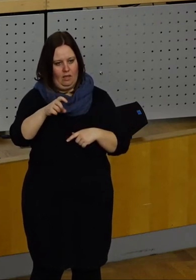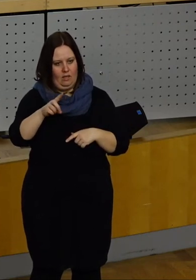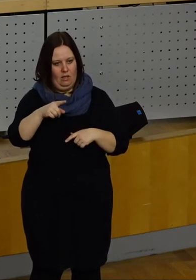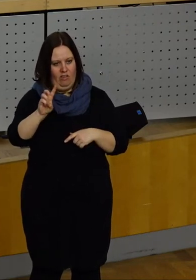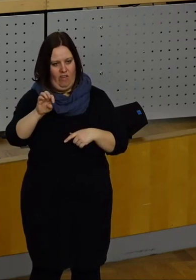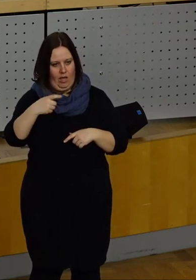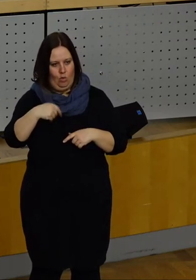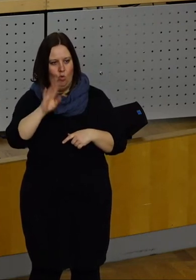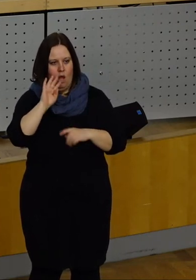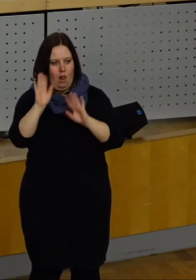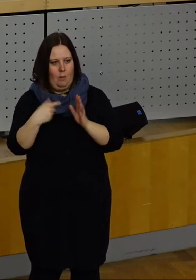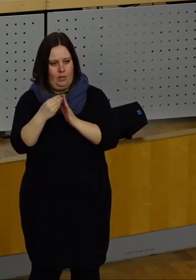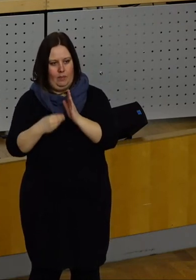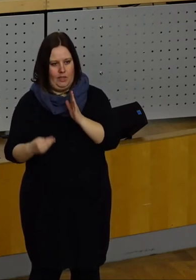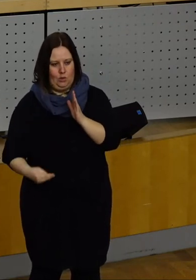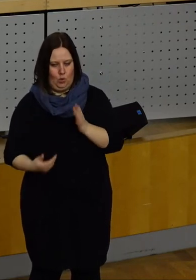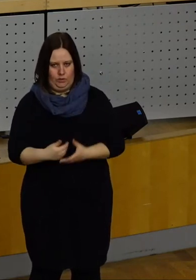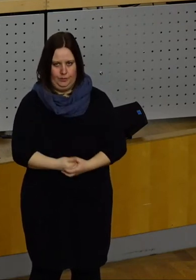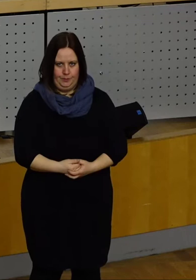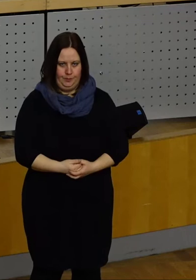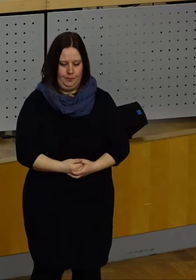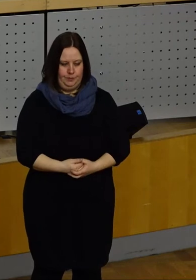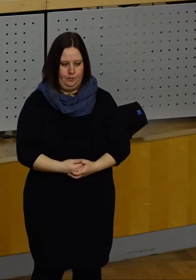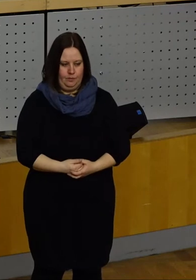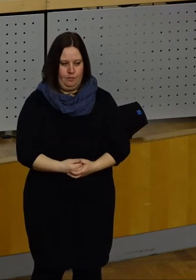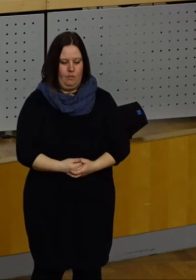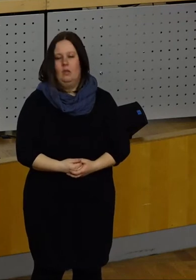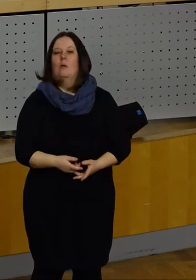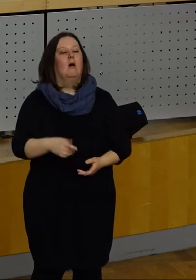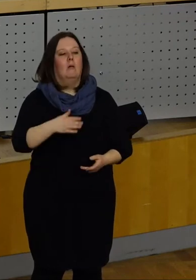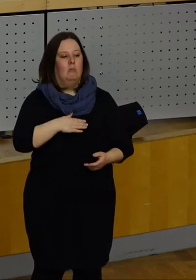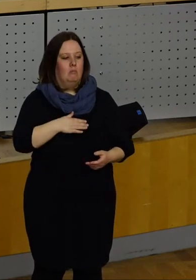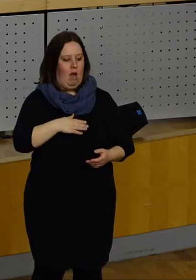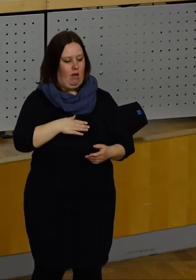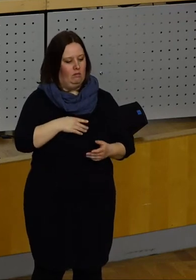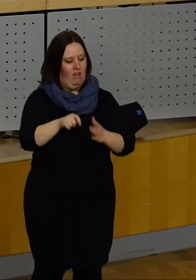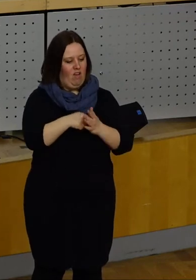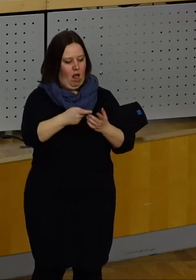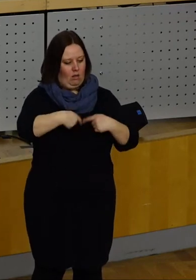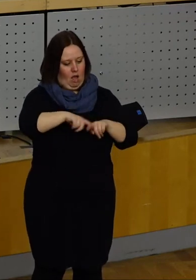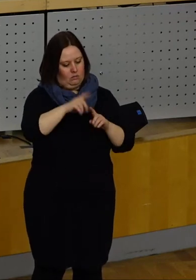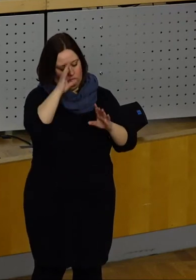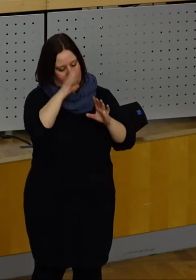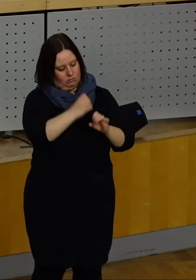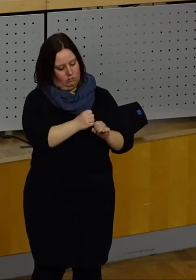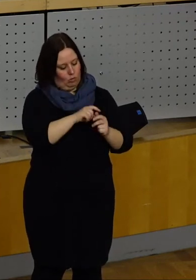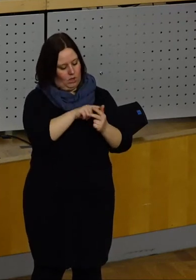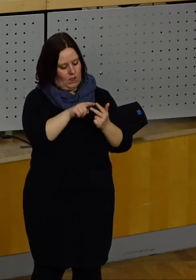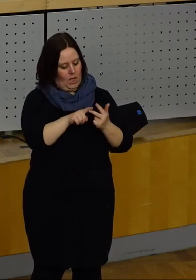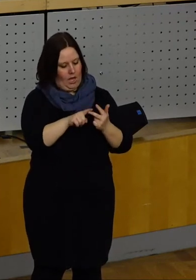sehr viel genutzte E-Petition. Aber wenn ich an meine tägliche Arbeit in meinem Wahlkreis denke, kann ich die drei